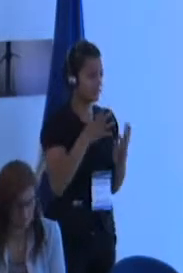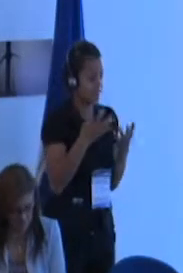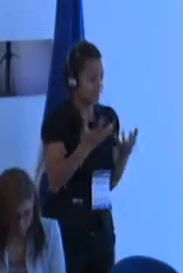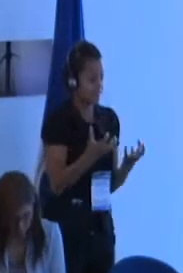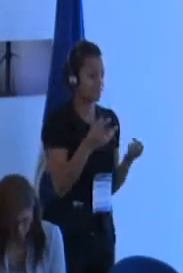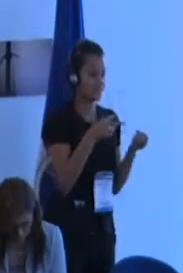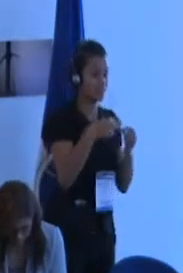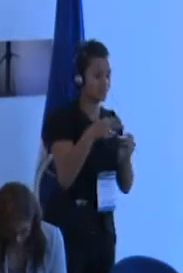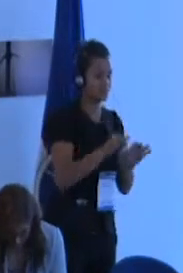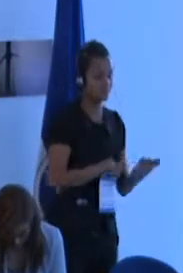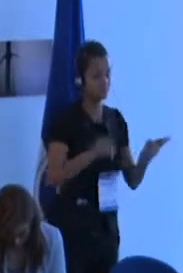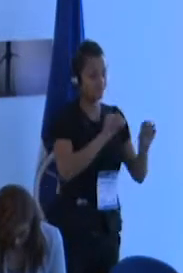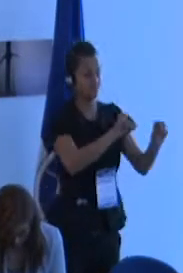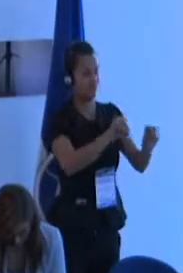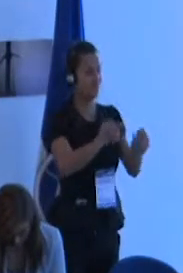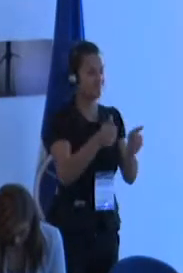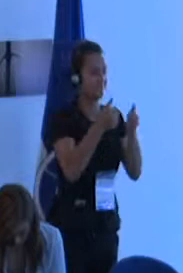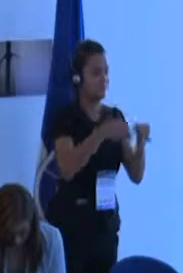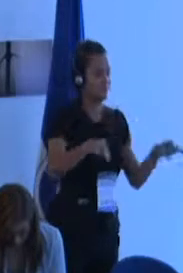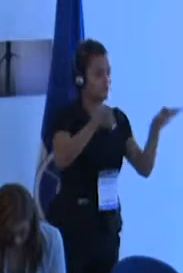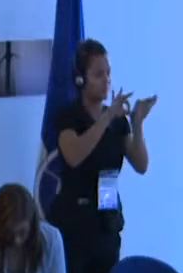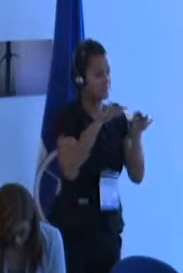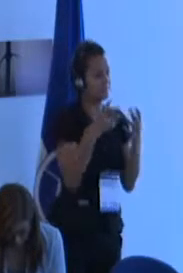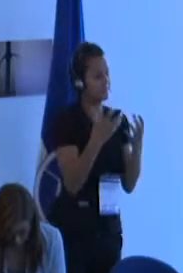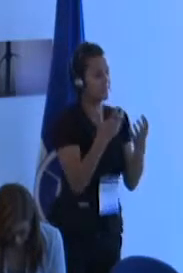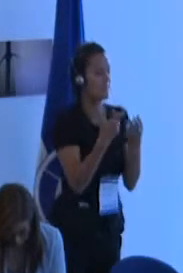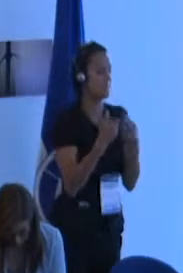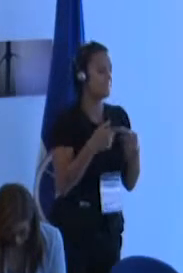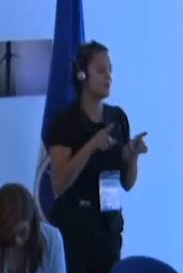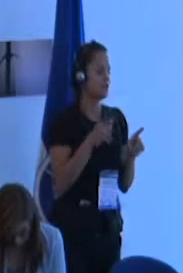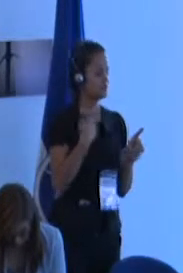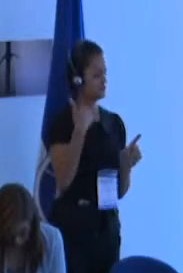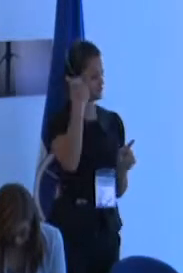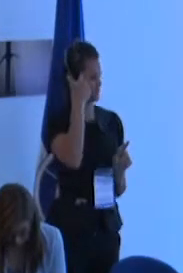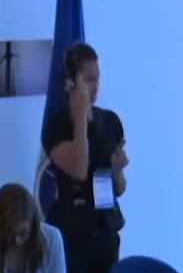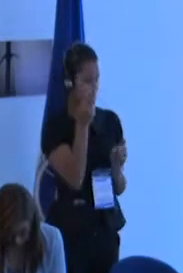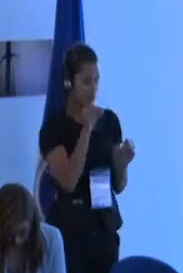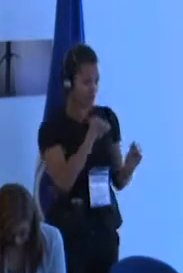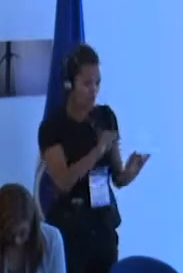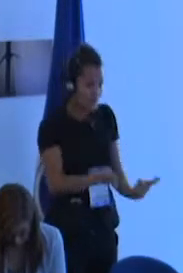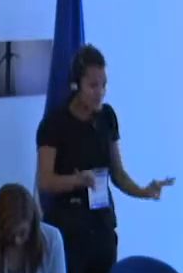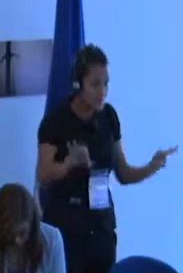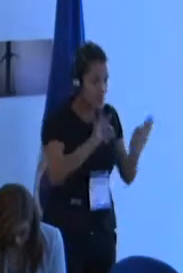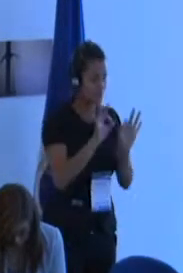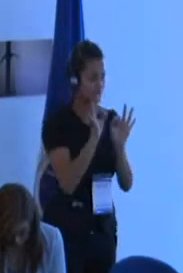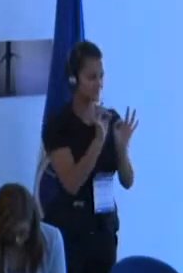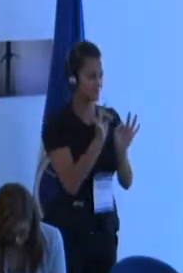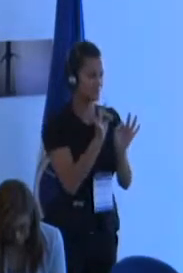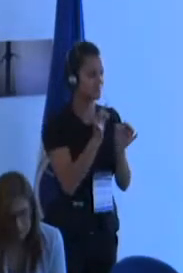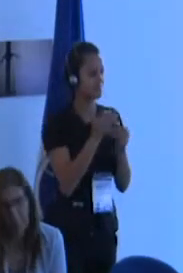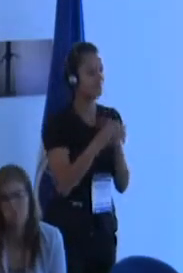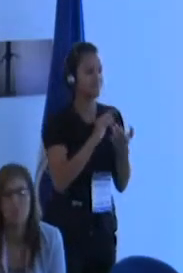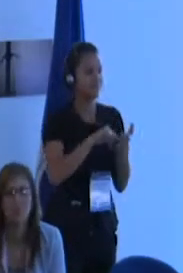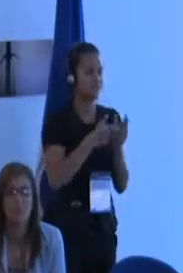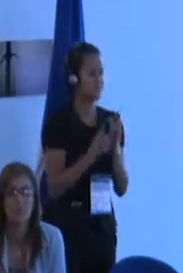formación importante, para mí una formación importante es una formación de varias decenas de horas, pero